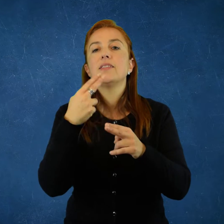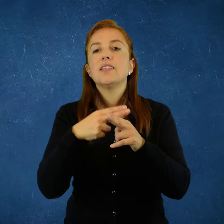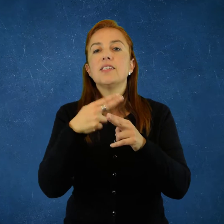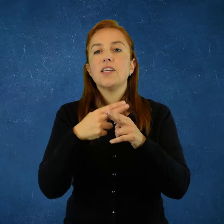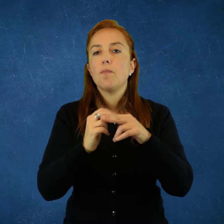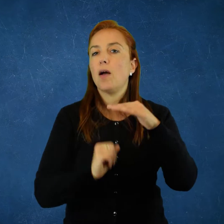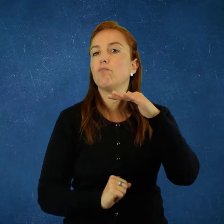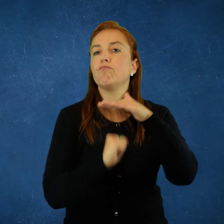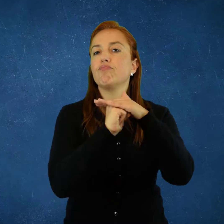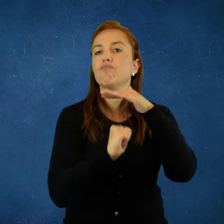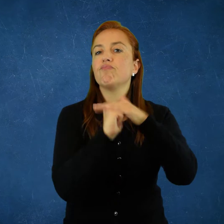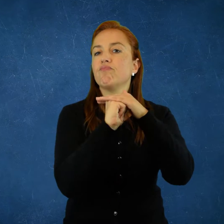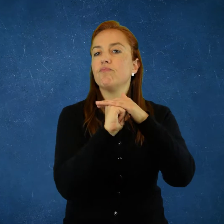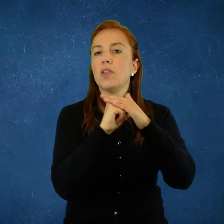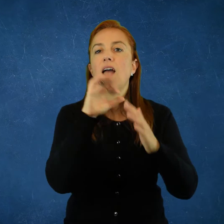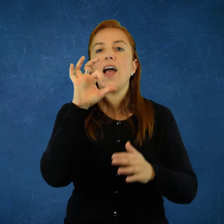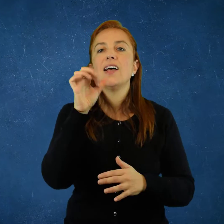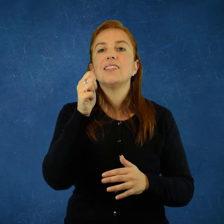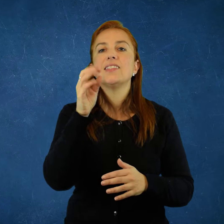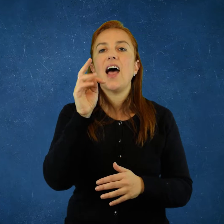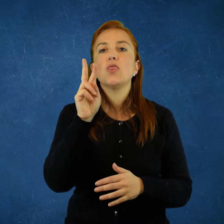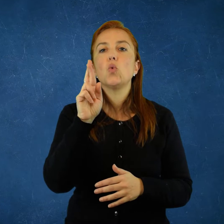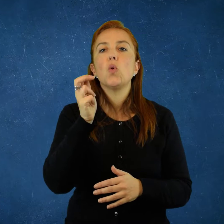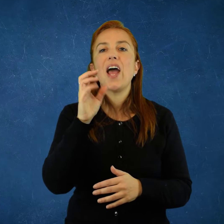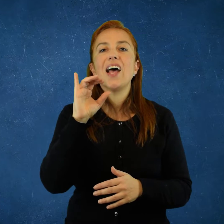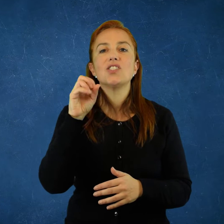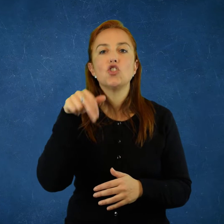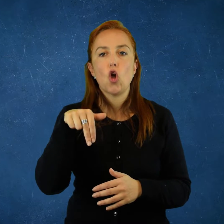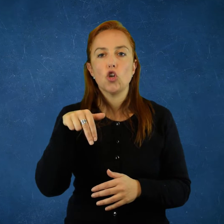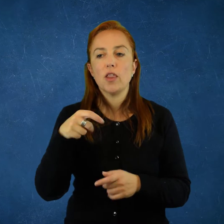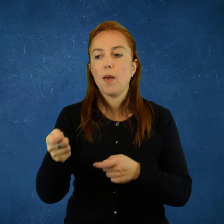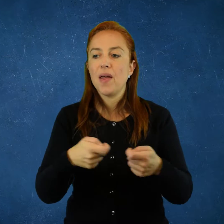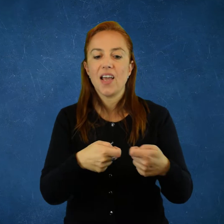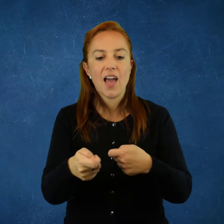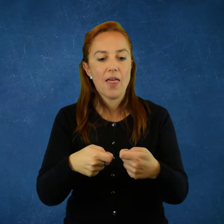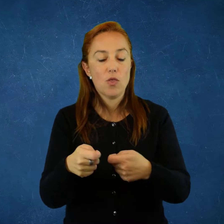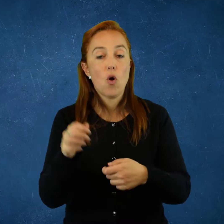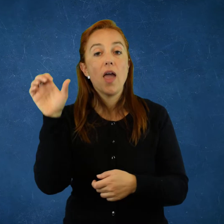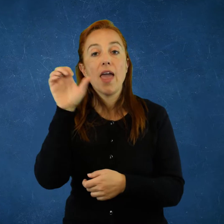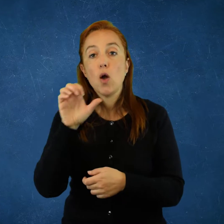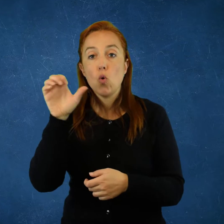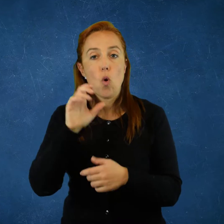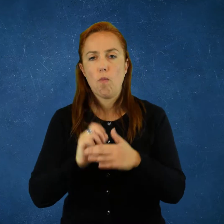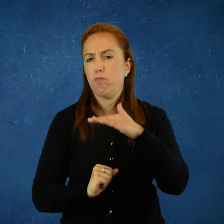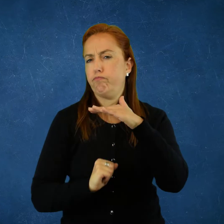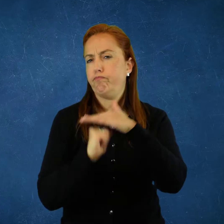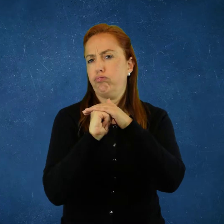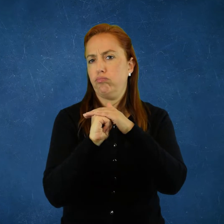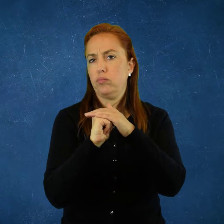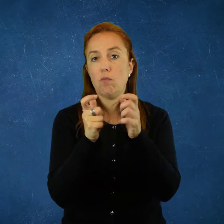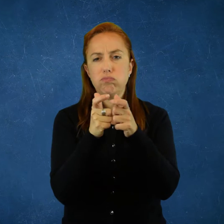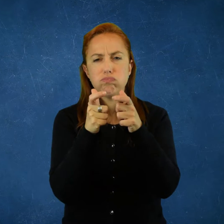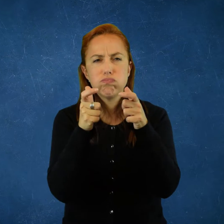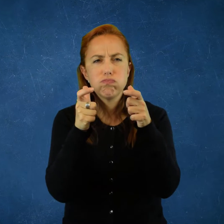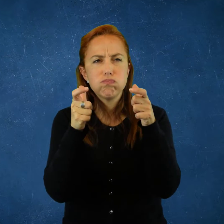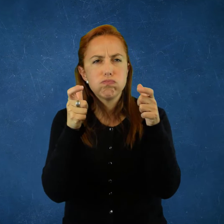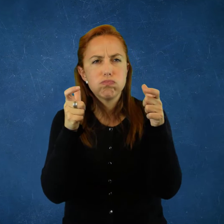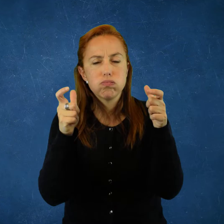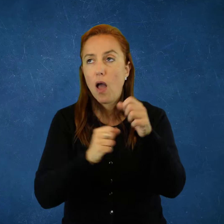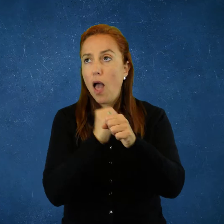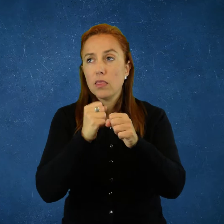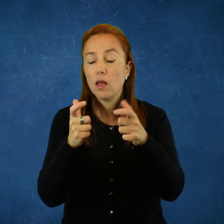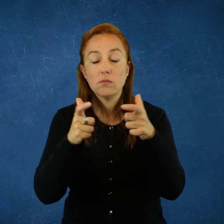punto que parece el final, se habla de saturación de los mercados. Cuando Europa se saturó,